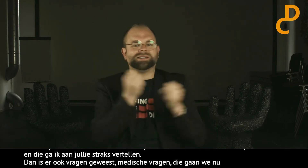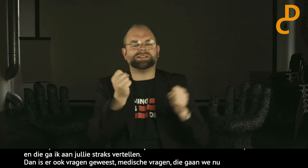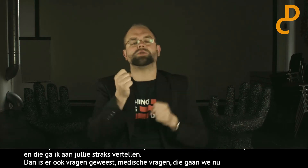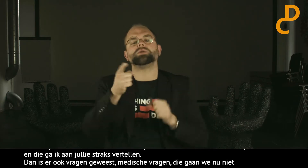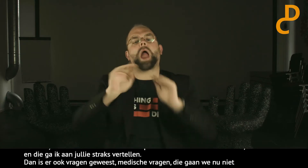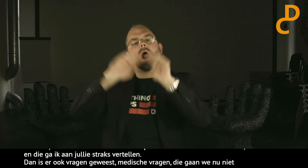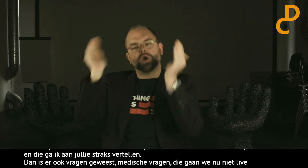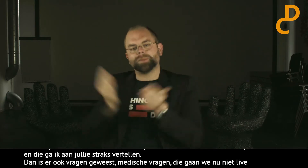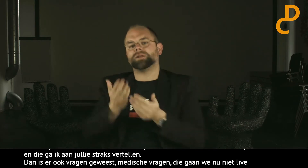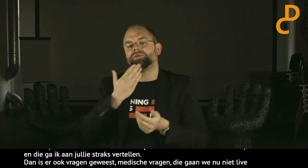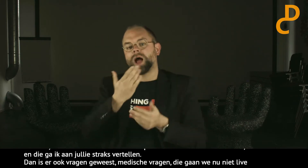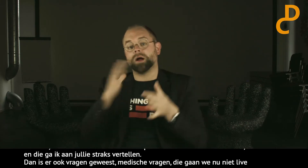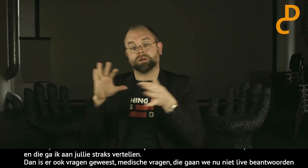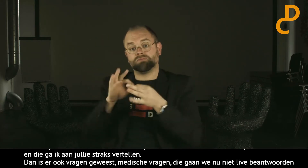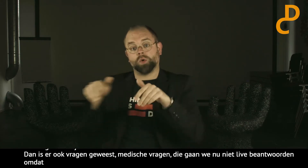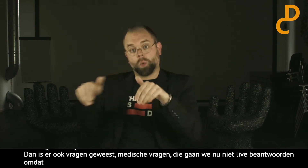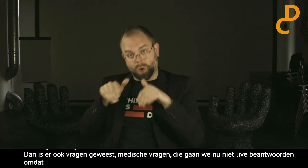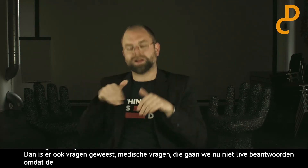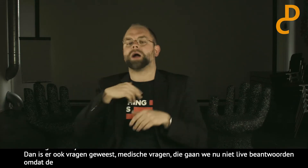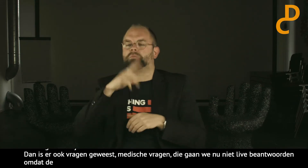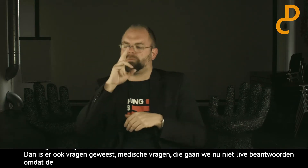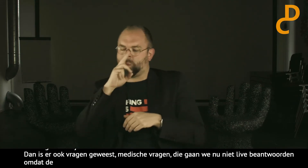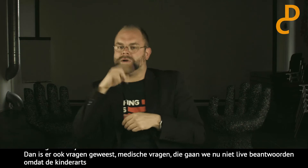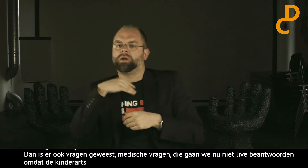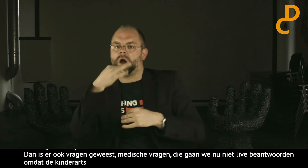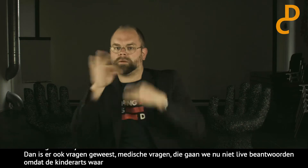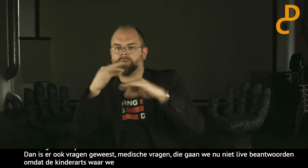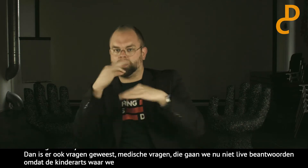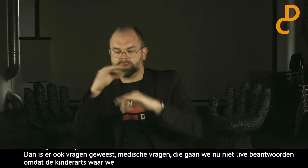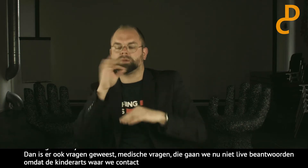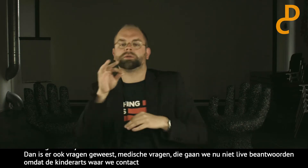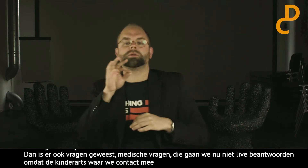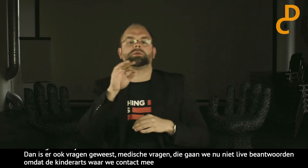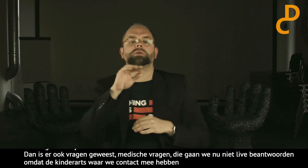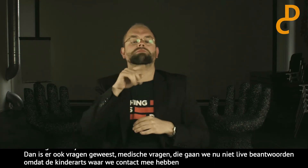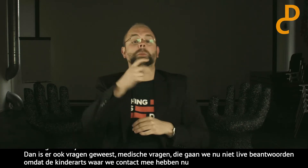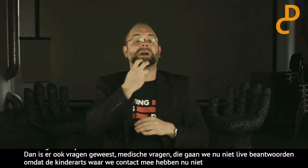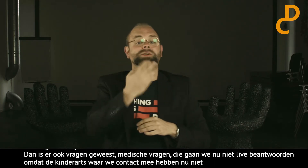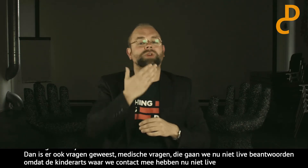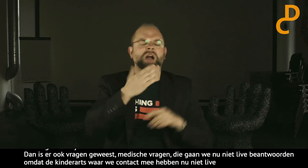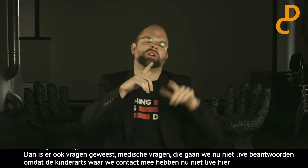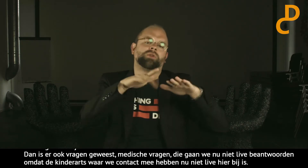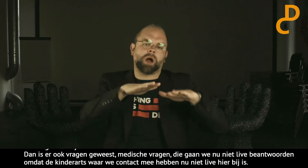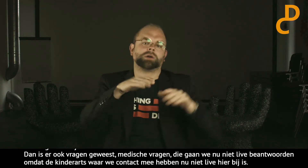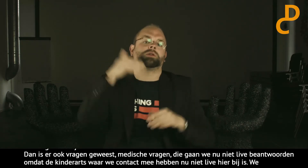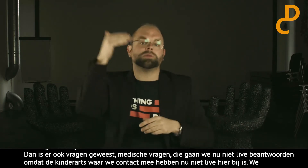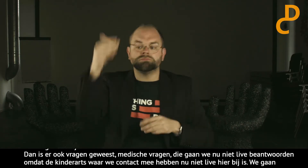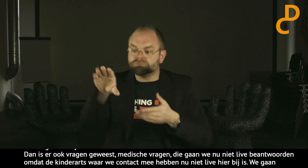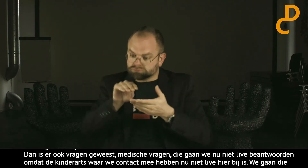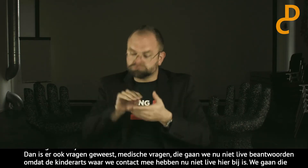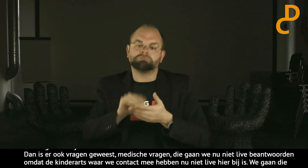contact mee hebben nu niet live hier aanwezig ook is. Dus die zullen wij verzamelen. En we proberen die later te beantwoorden. Dus wacht nog even met